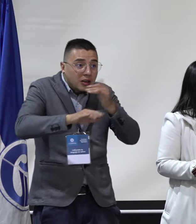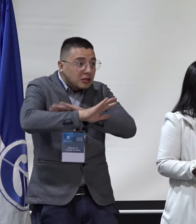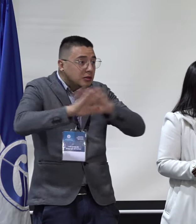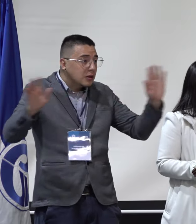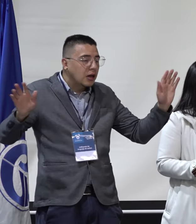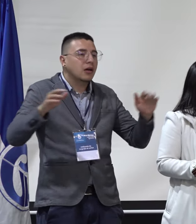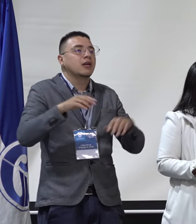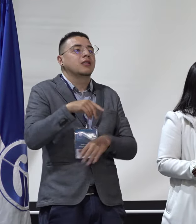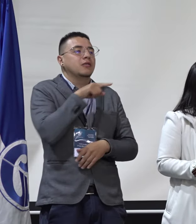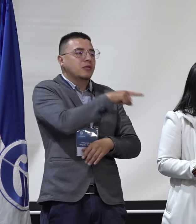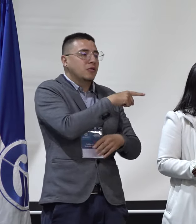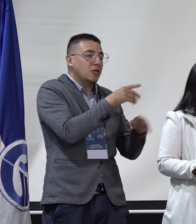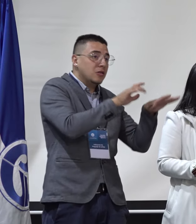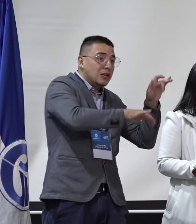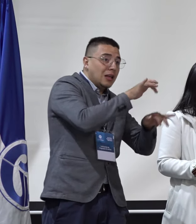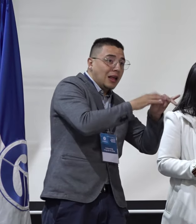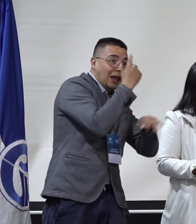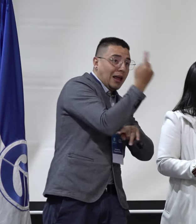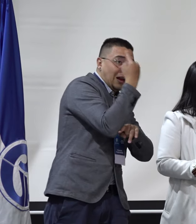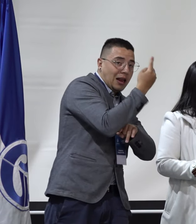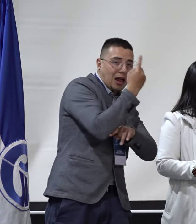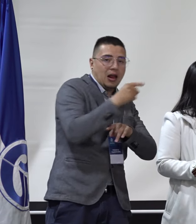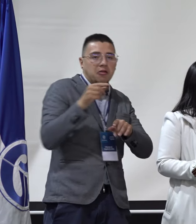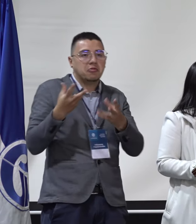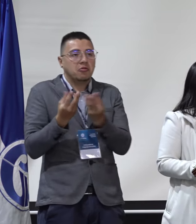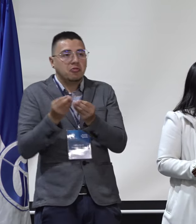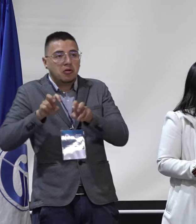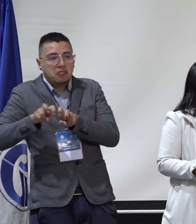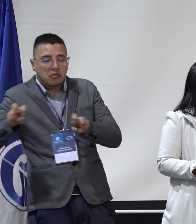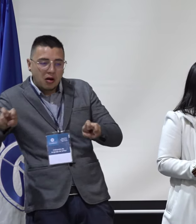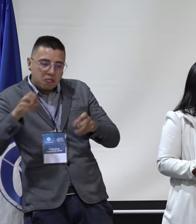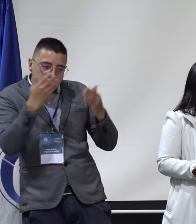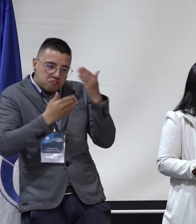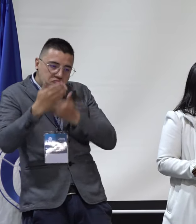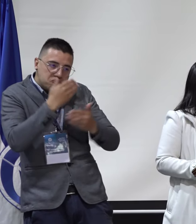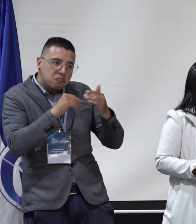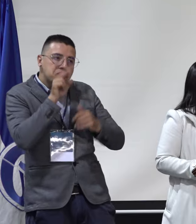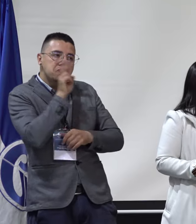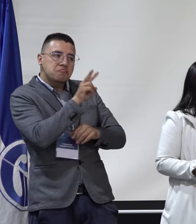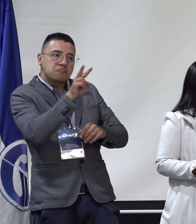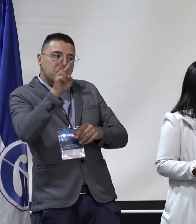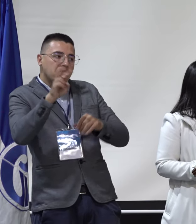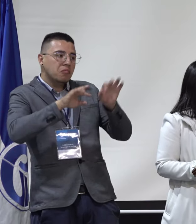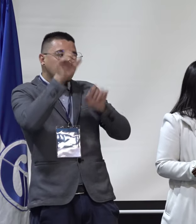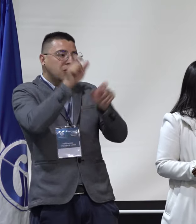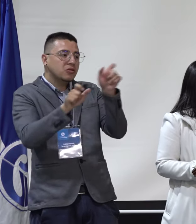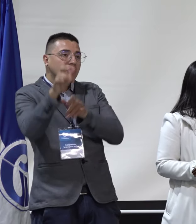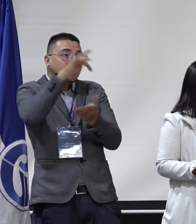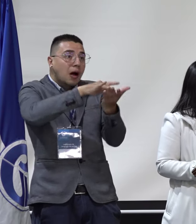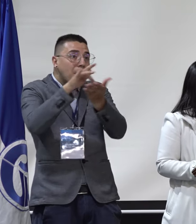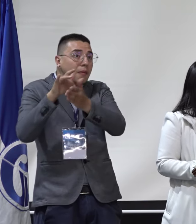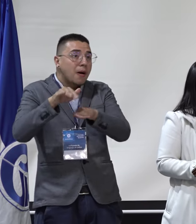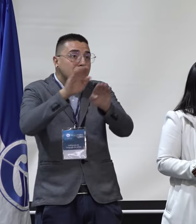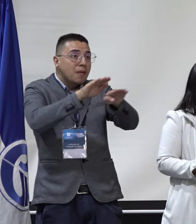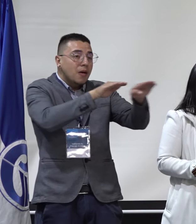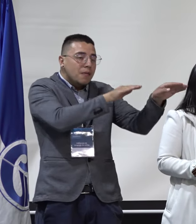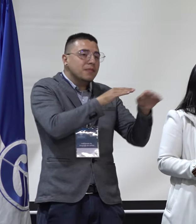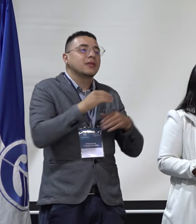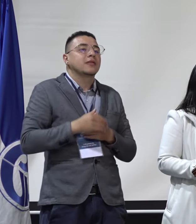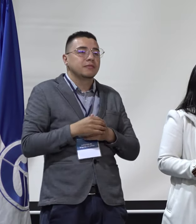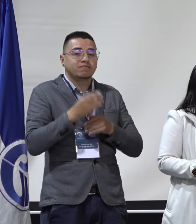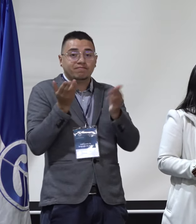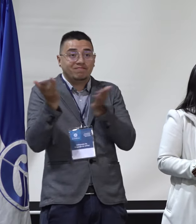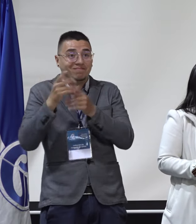la Comisión Vedeora y la Secretaría General procederán a verificar las postulaciones e informar a la Subdirección de